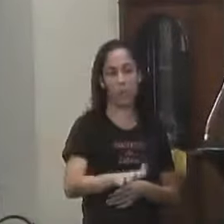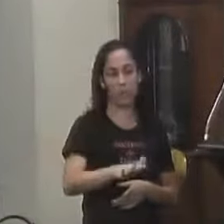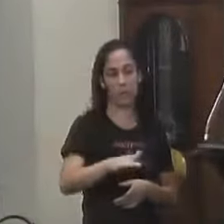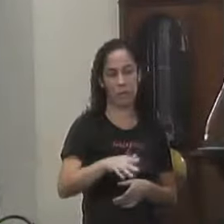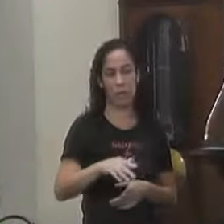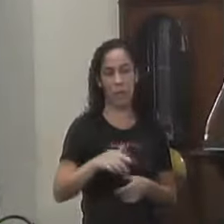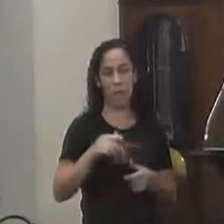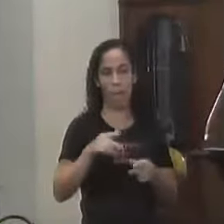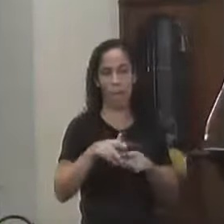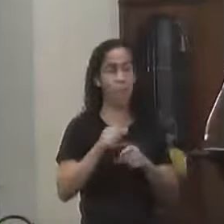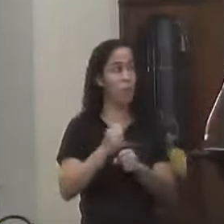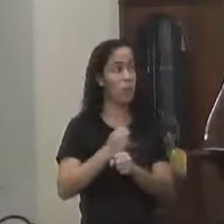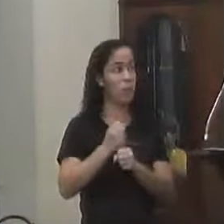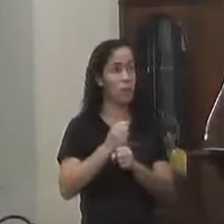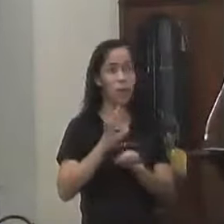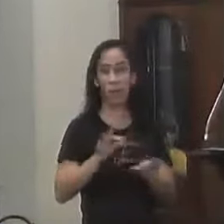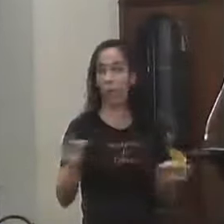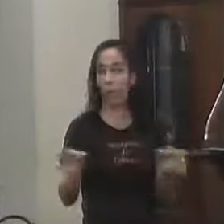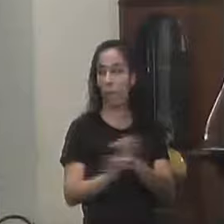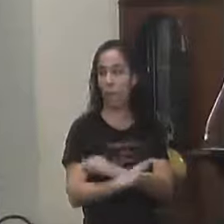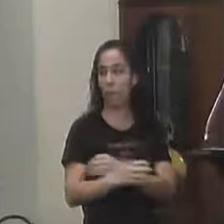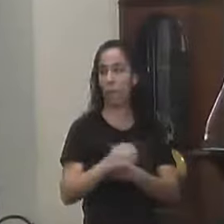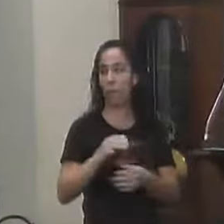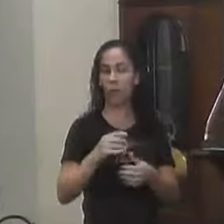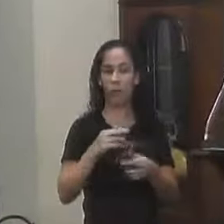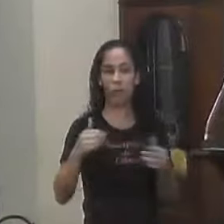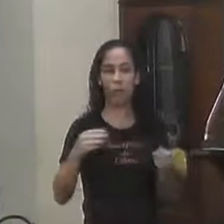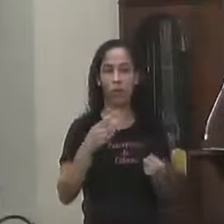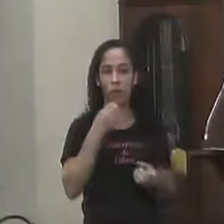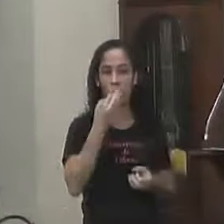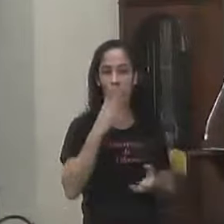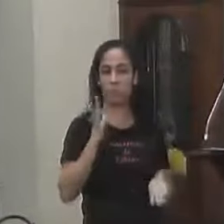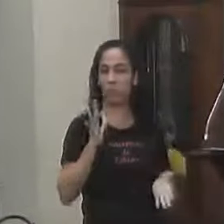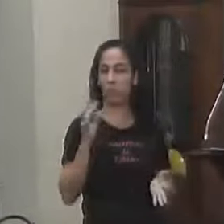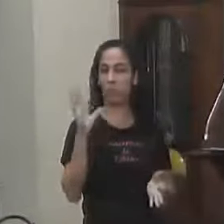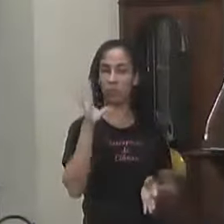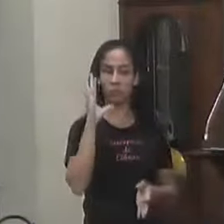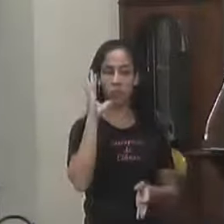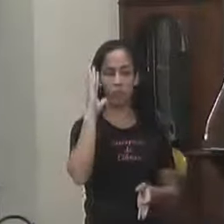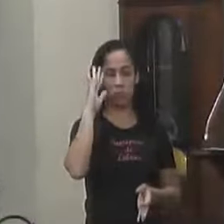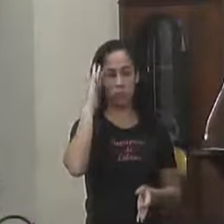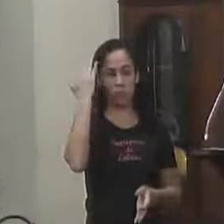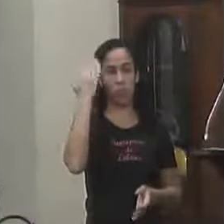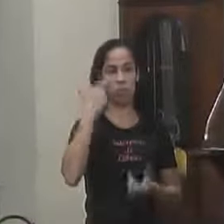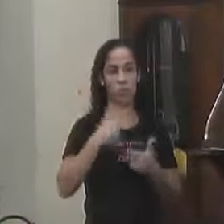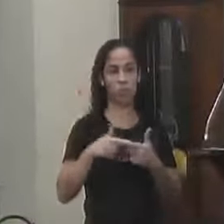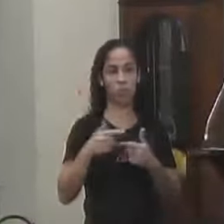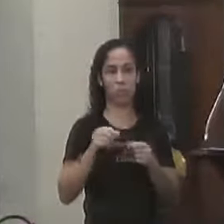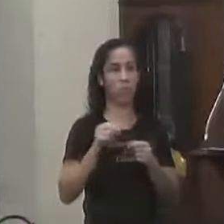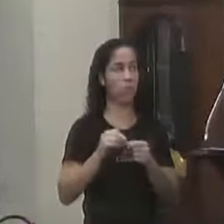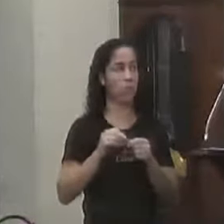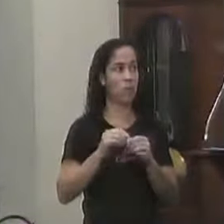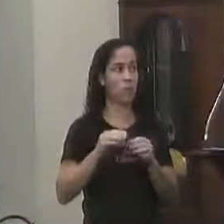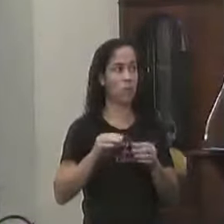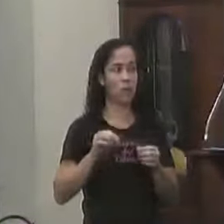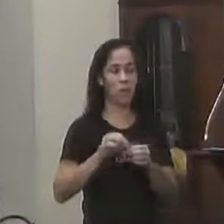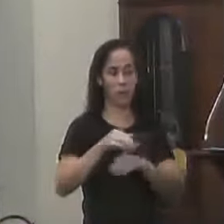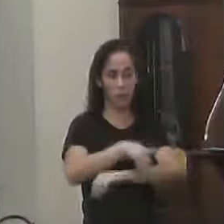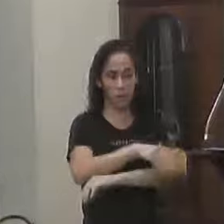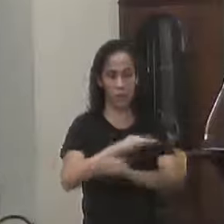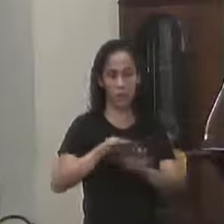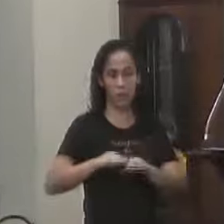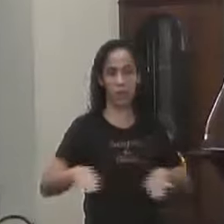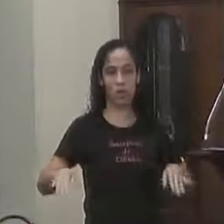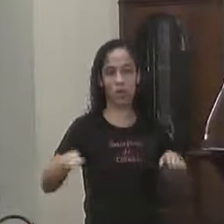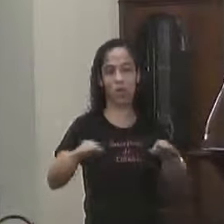O serviço já estava pronto Aí para você ver Coisa boba Está pronto Resolvido Agora tem o que lá Tem que cortar a árvore Tem que acabar com o